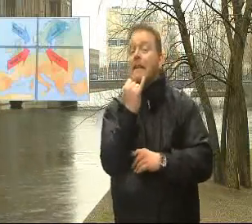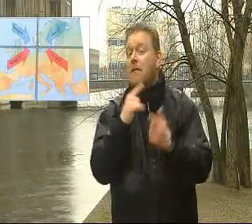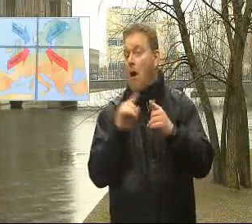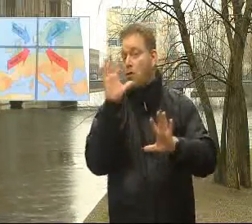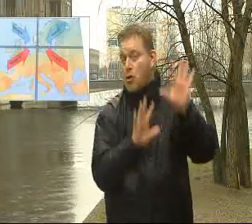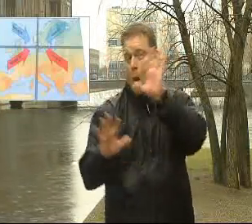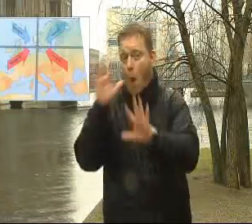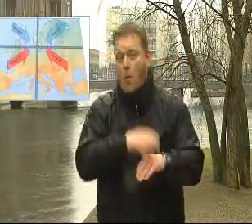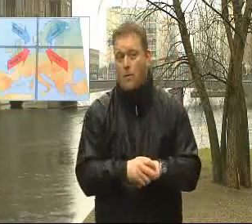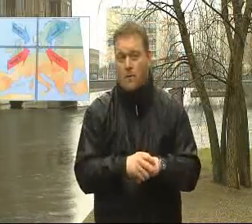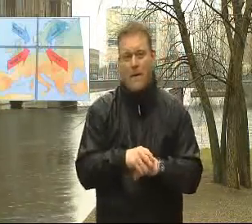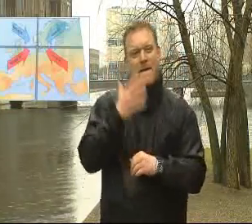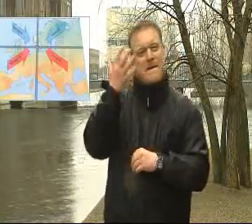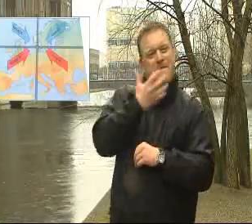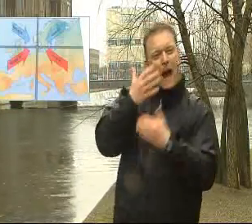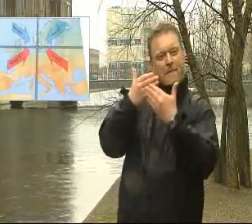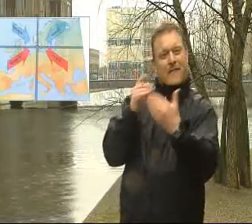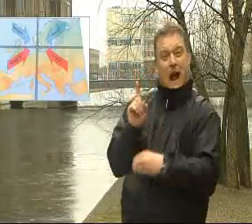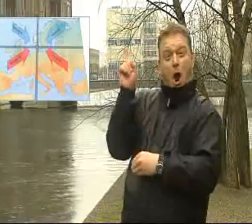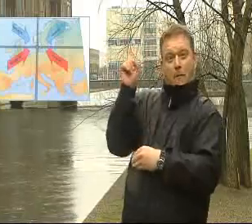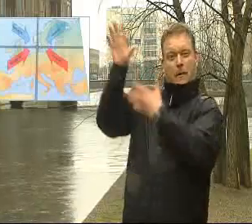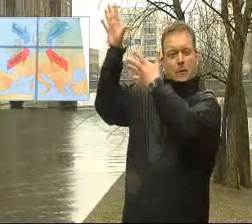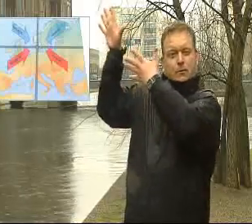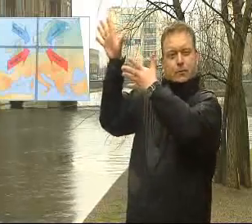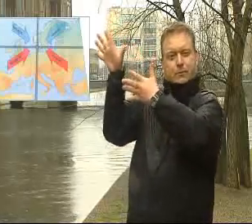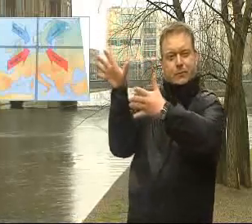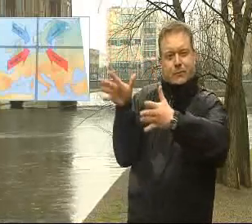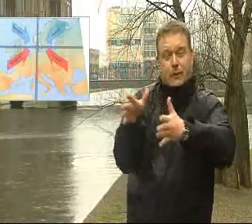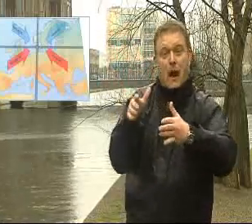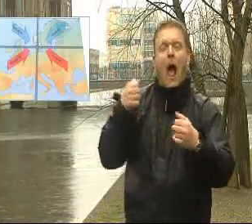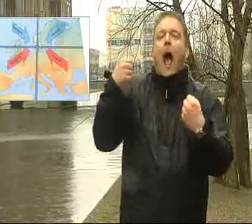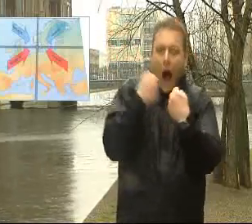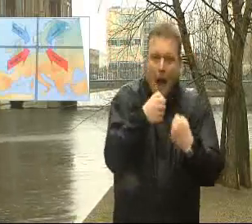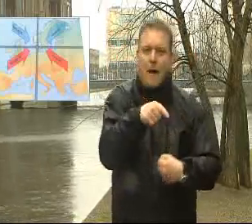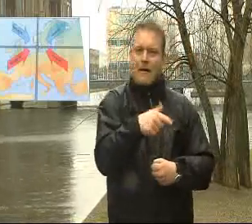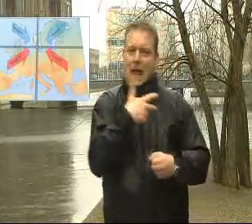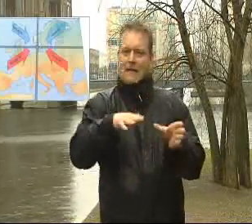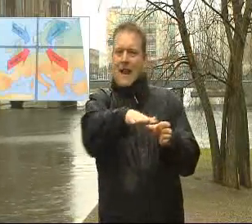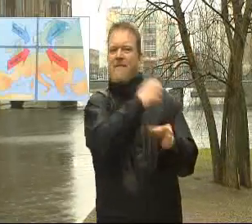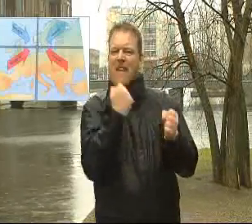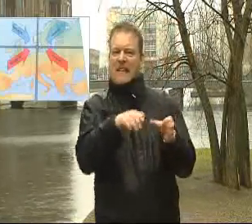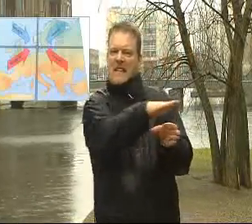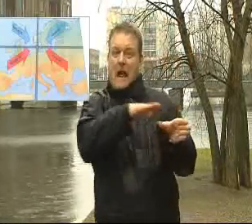fra vandet i Nordatlanten. Der dannes dis og toge, når vinden så rammer det forholdsvis kolde landområde.